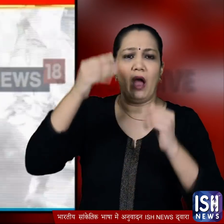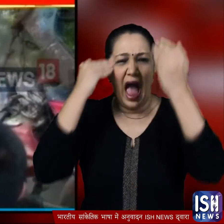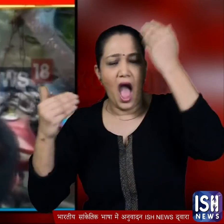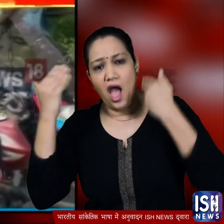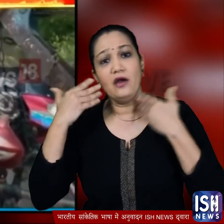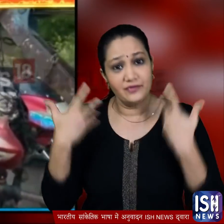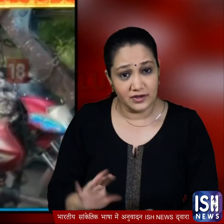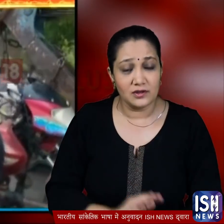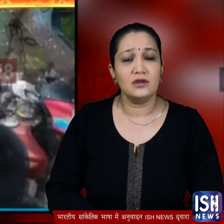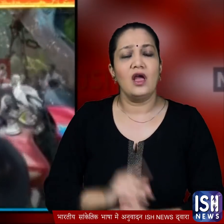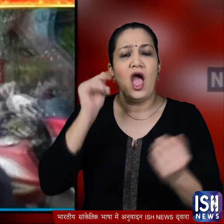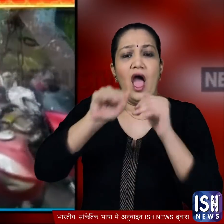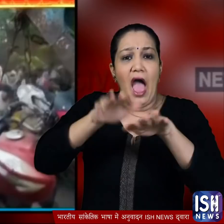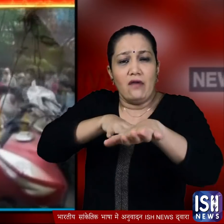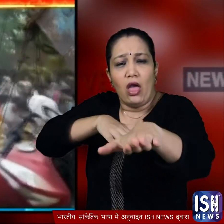इस हंगामे की बज़े से हाईवे पर जैम लग गया